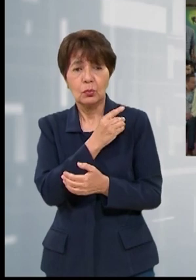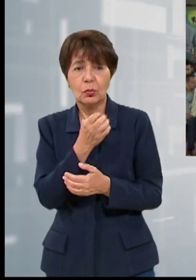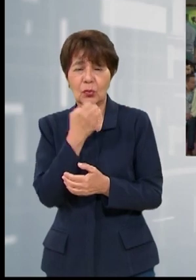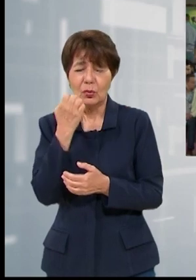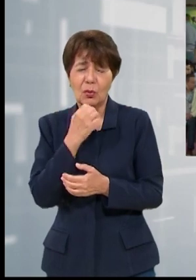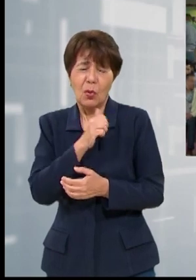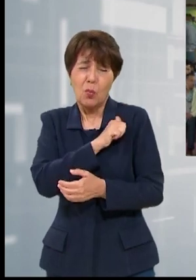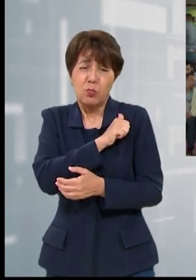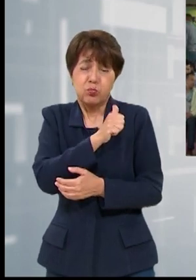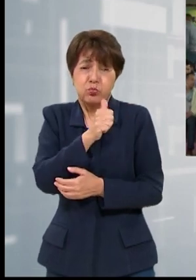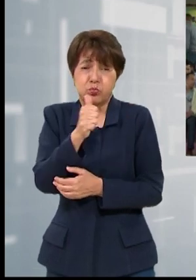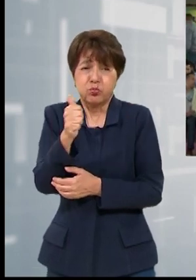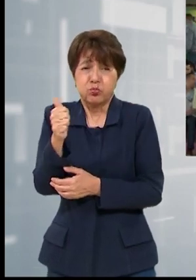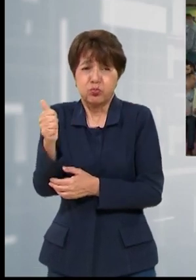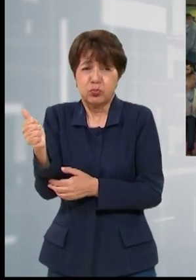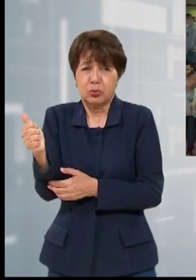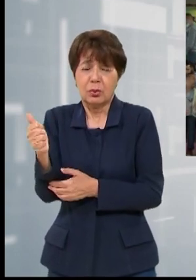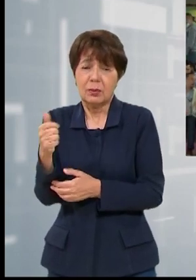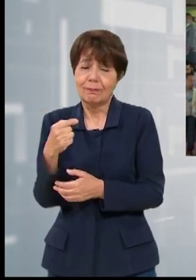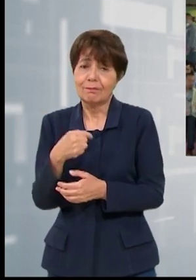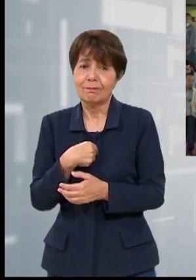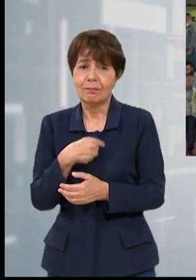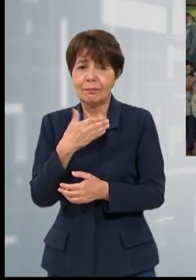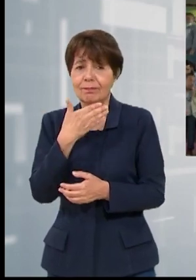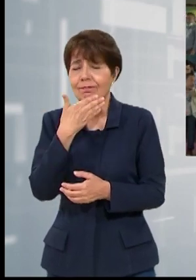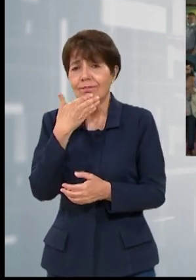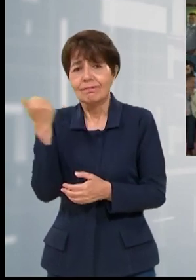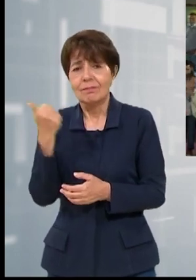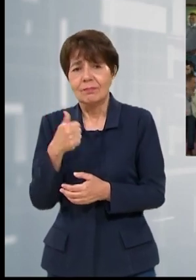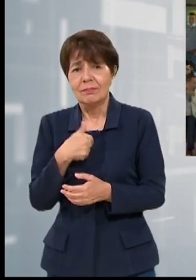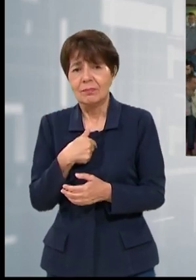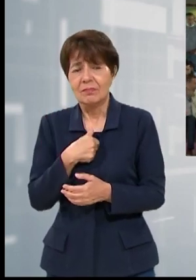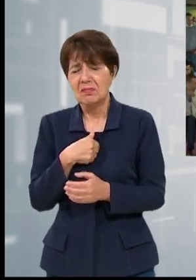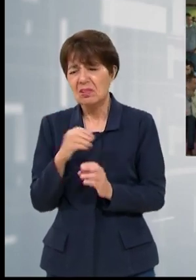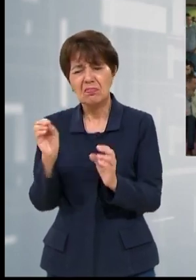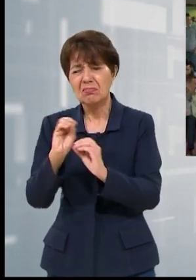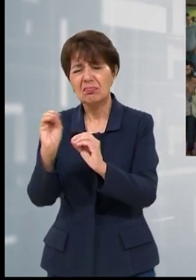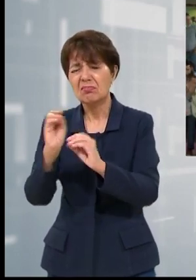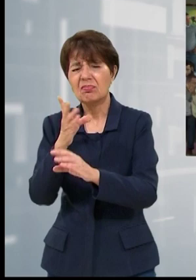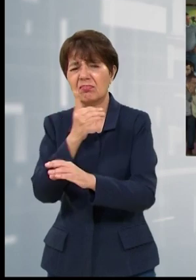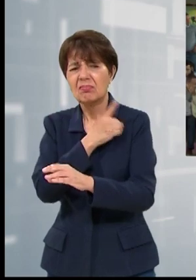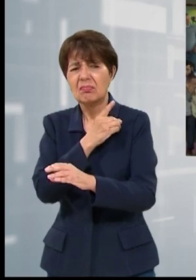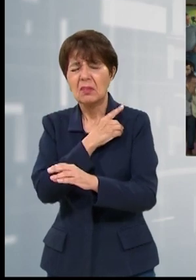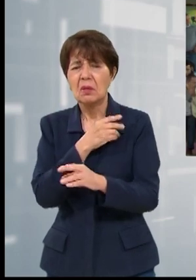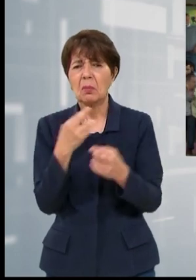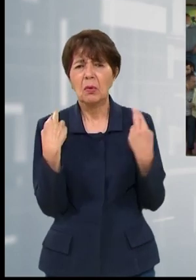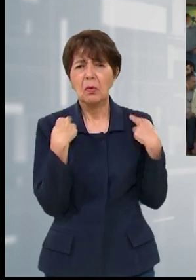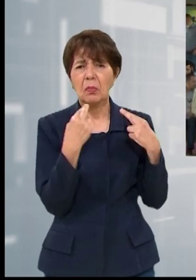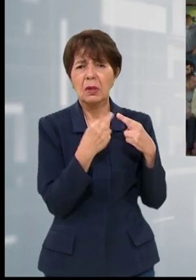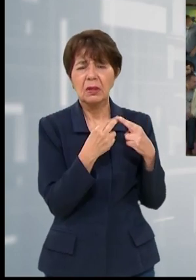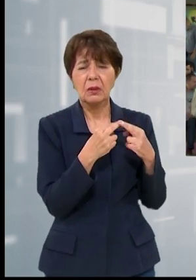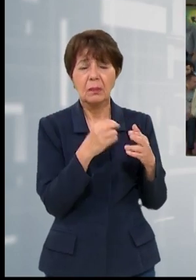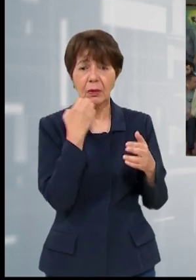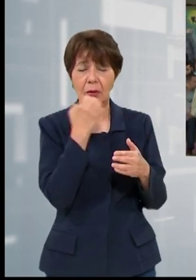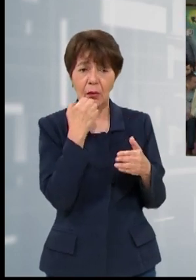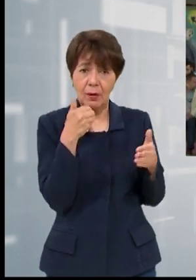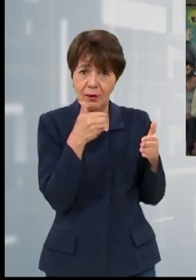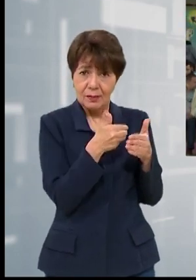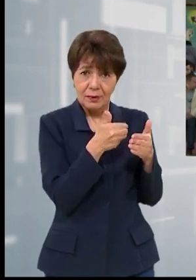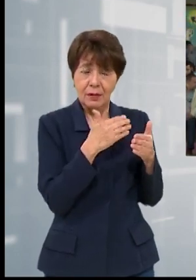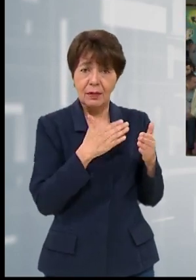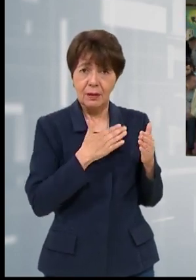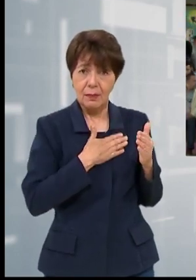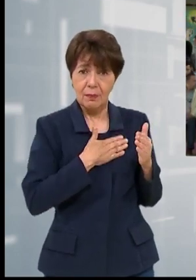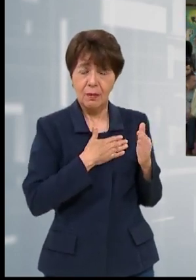más largas, entonces yo opté mejor en descenso por maestro auxiliar, pero una escuela más cerca y